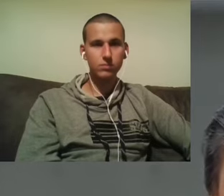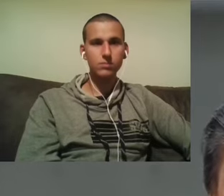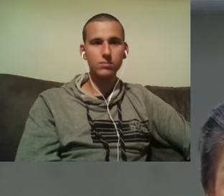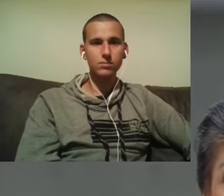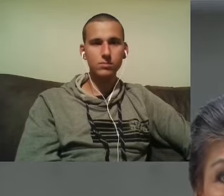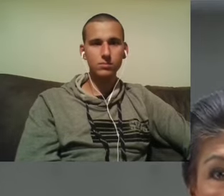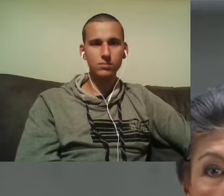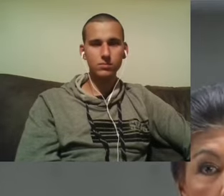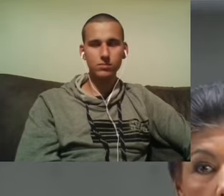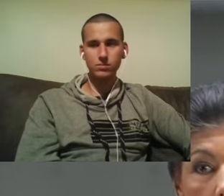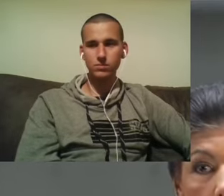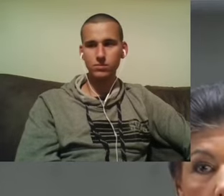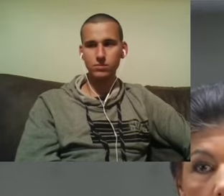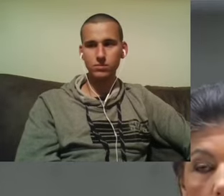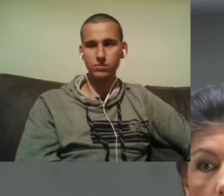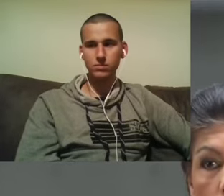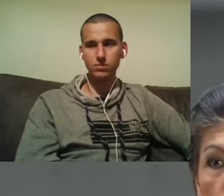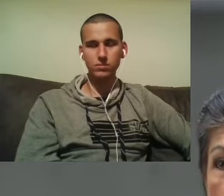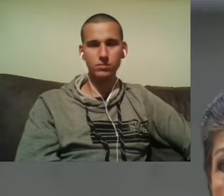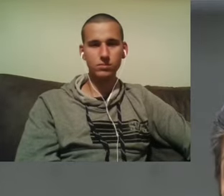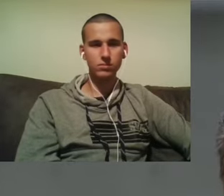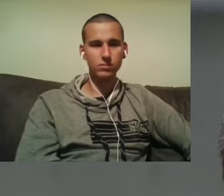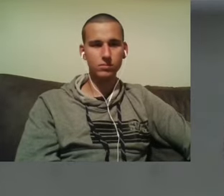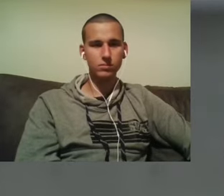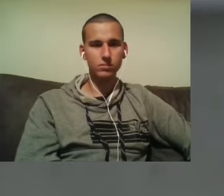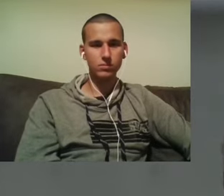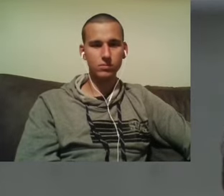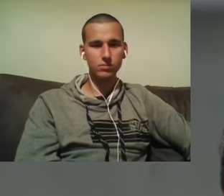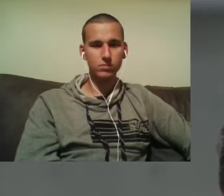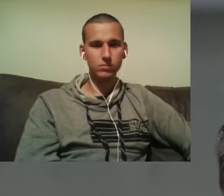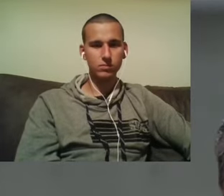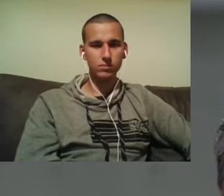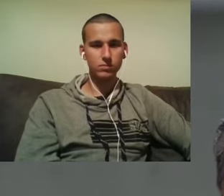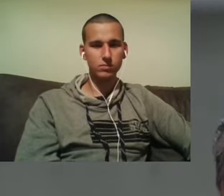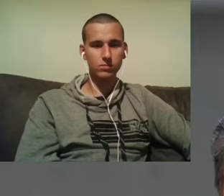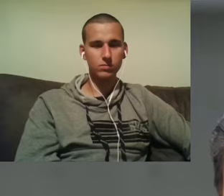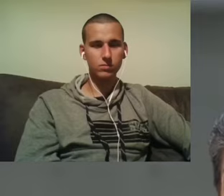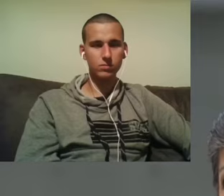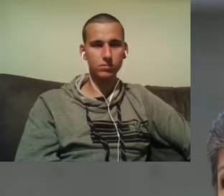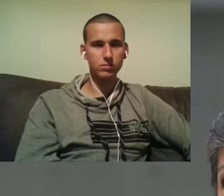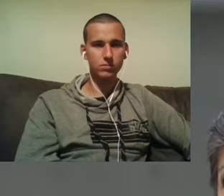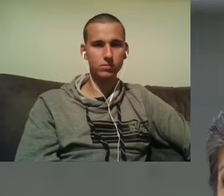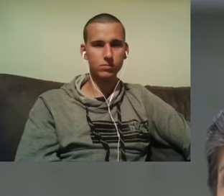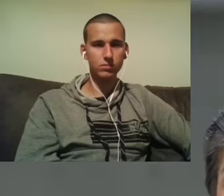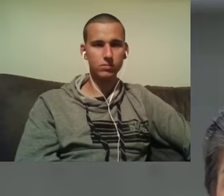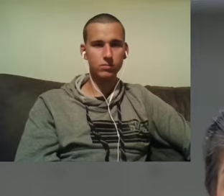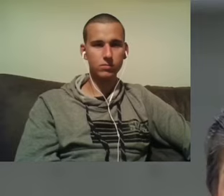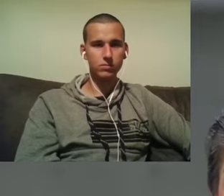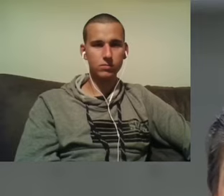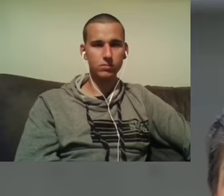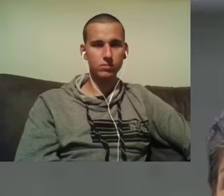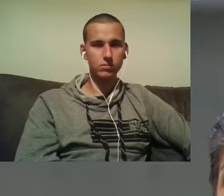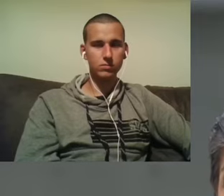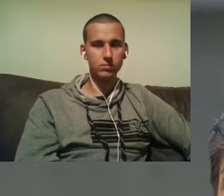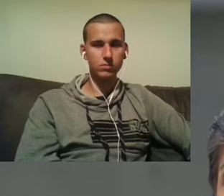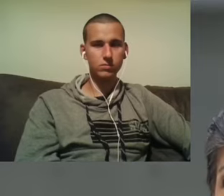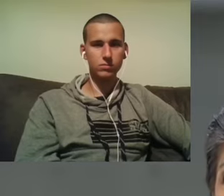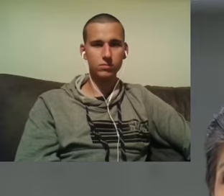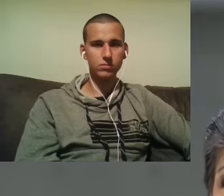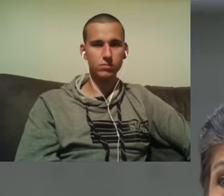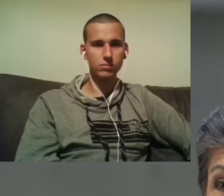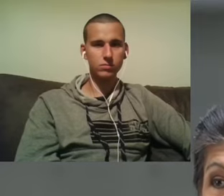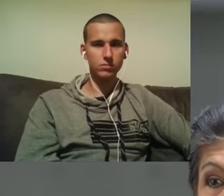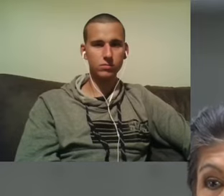Ich möchte als zweites Thema eines aufgreifen, das auch sehr, sehr viele Menschen jetzt natürlich nicht nur bewegt, sondern